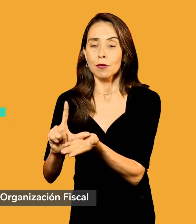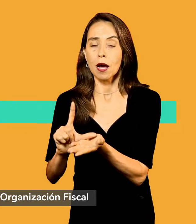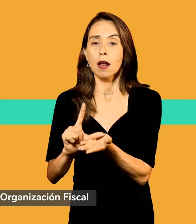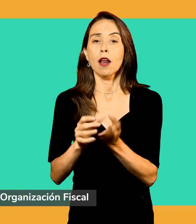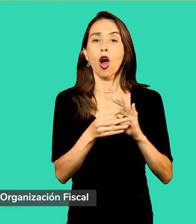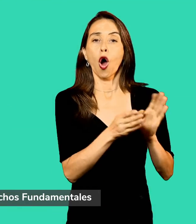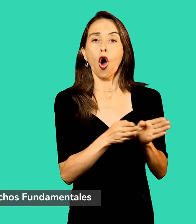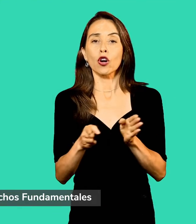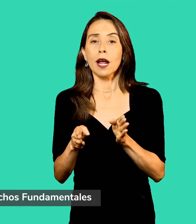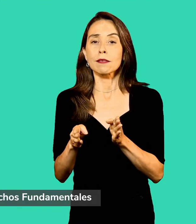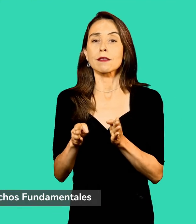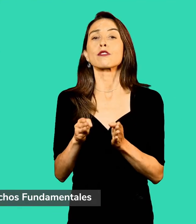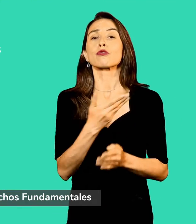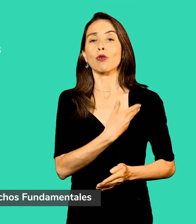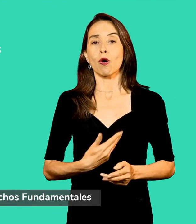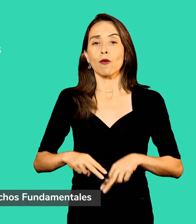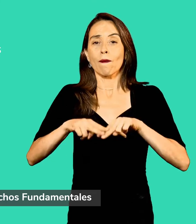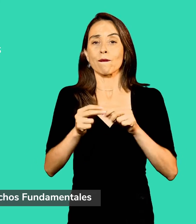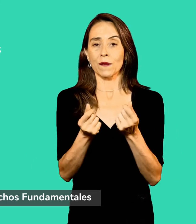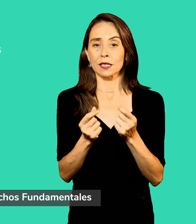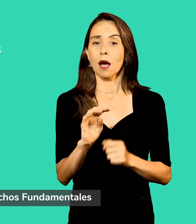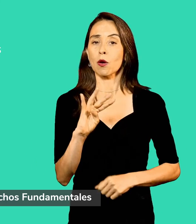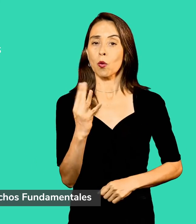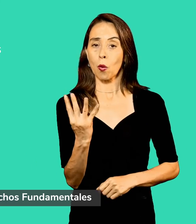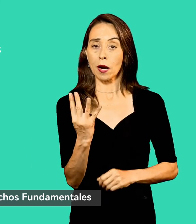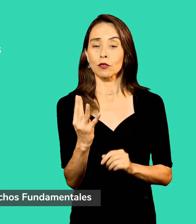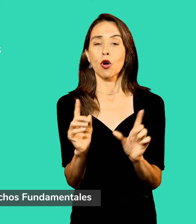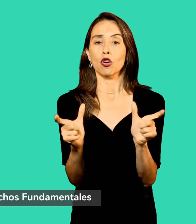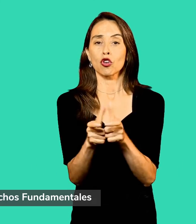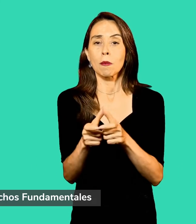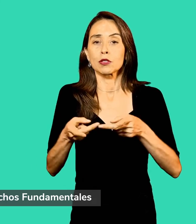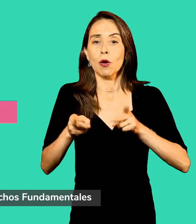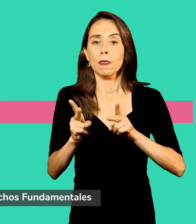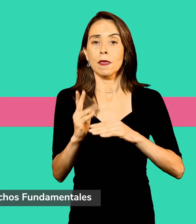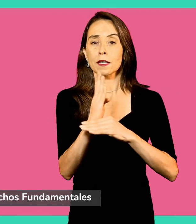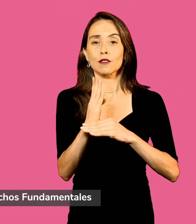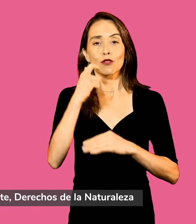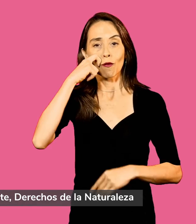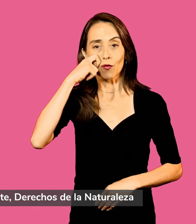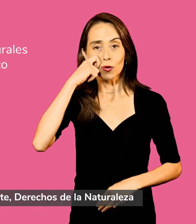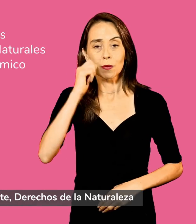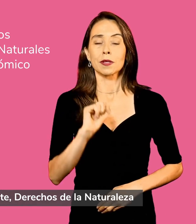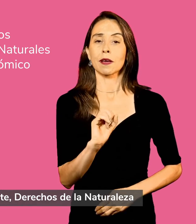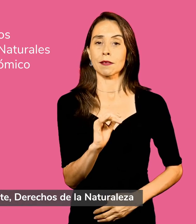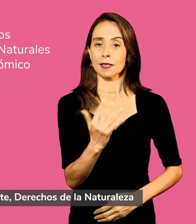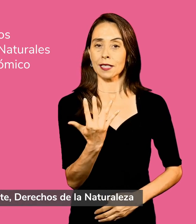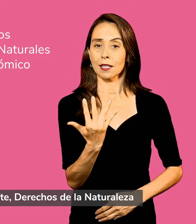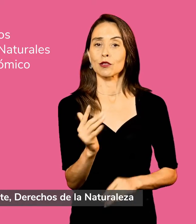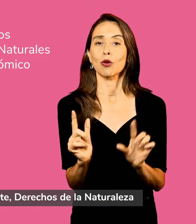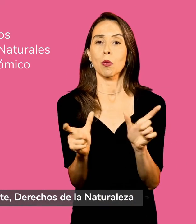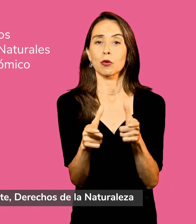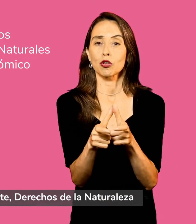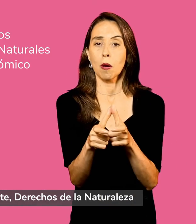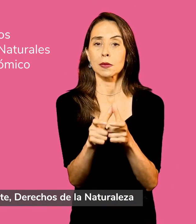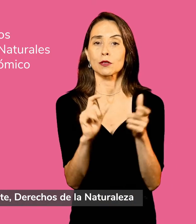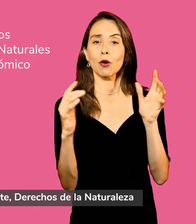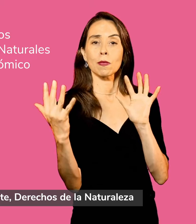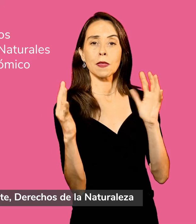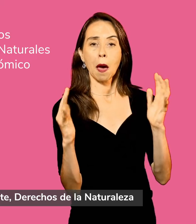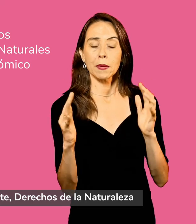4. Comisión sobre Derechos Fundamentales. 5. Comisión sobre Medio Ambiente, Derechos de la